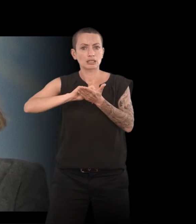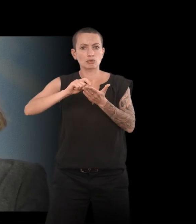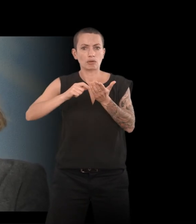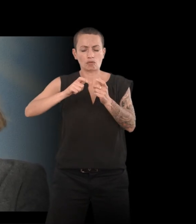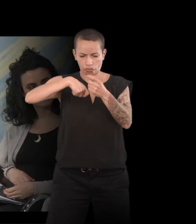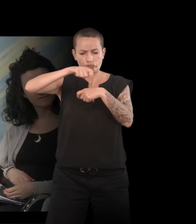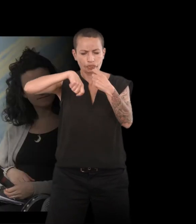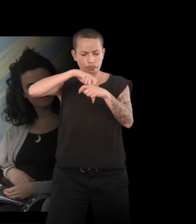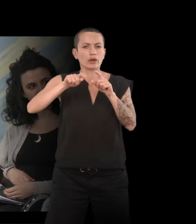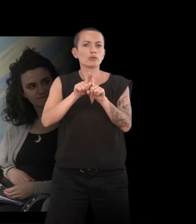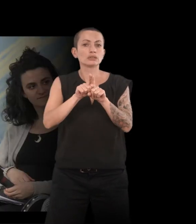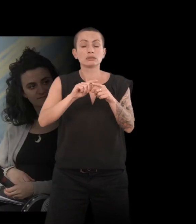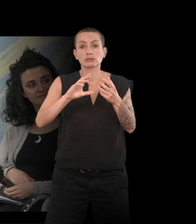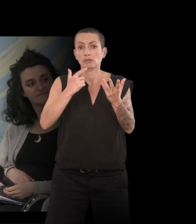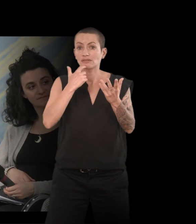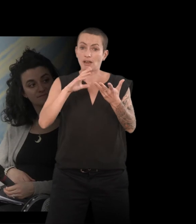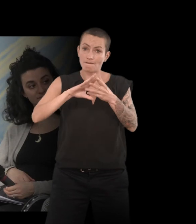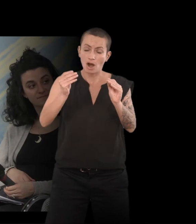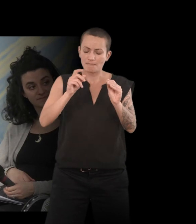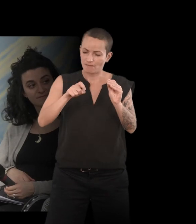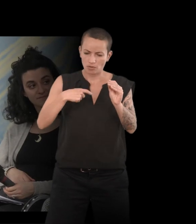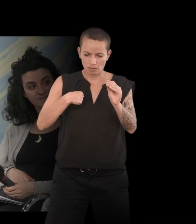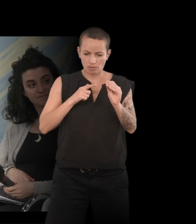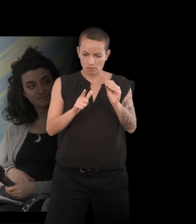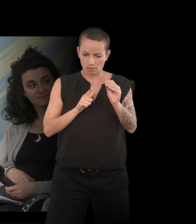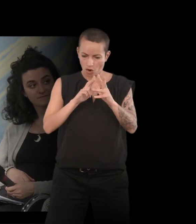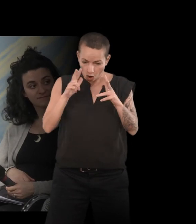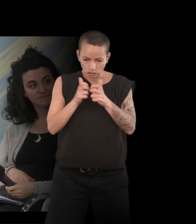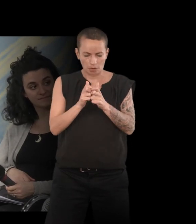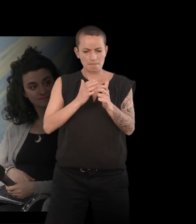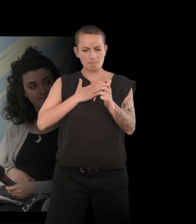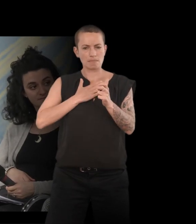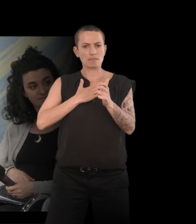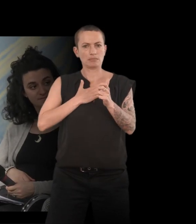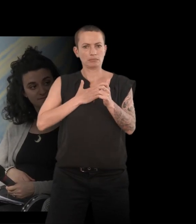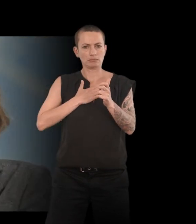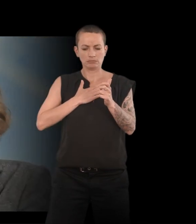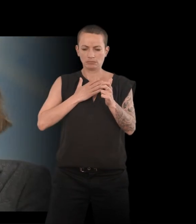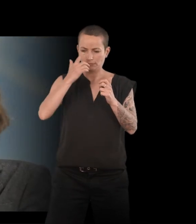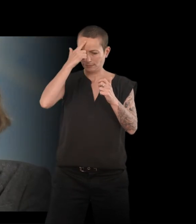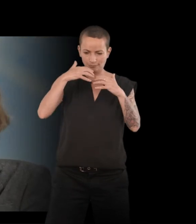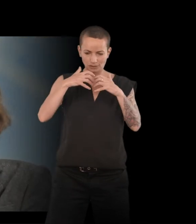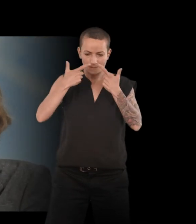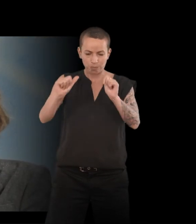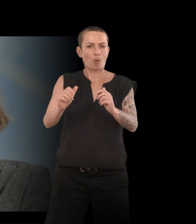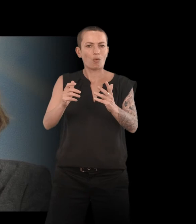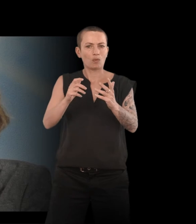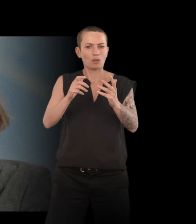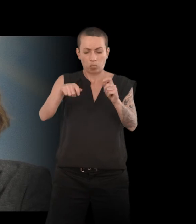soit adaptée à la fois moi, que je me reconnaisse dedans, j'y reconnaisse mon cerveau dans toute la